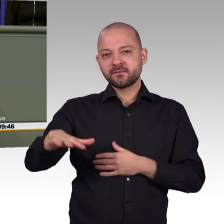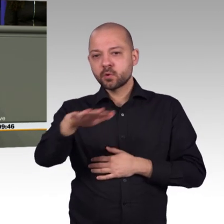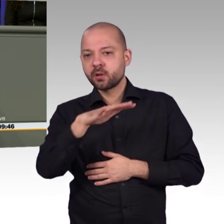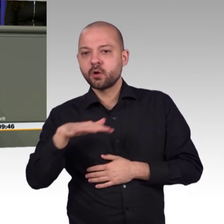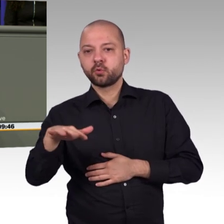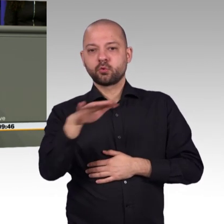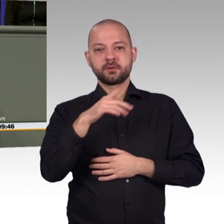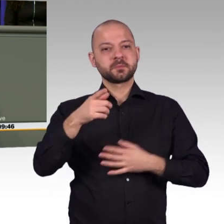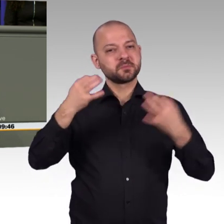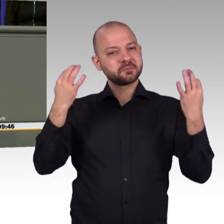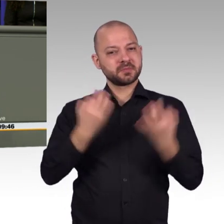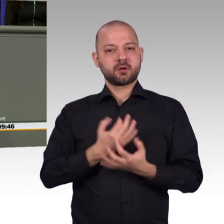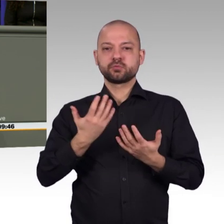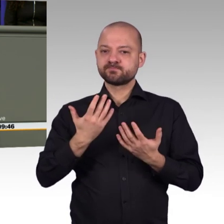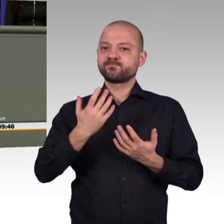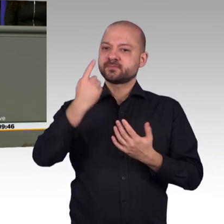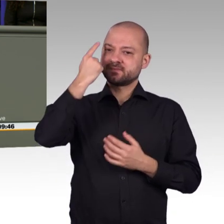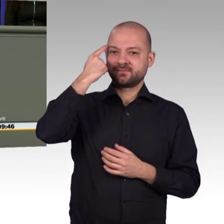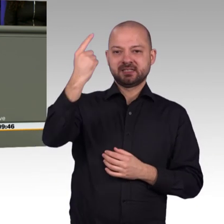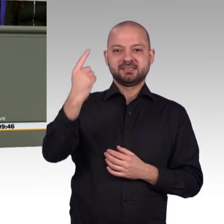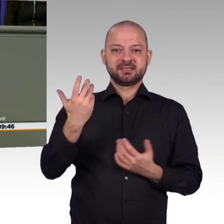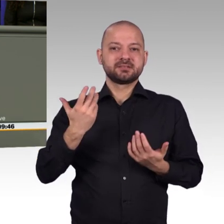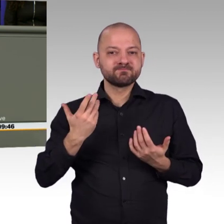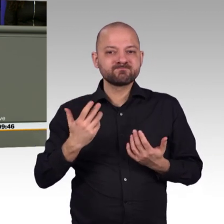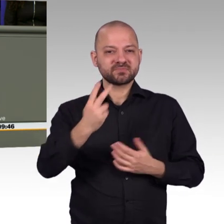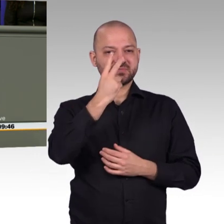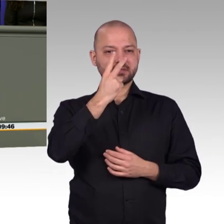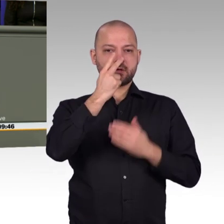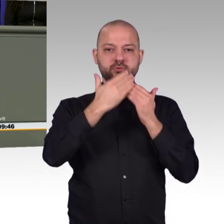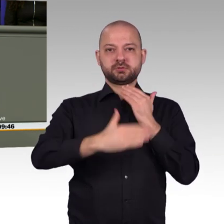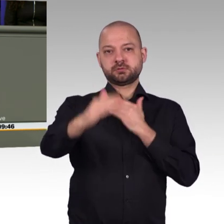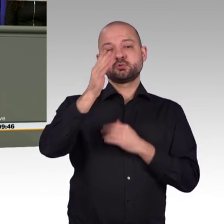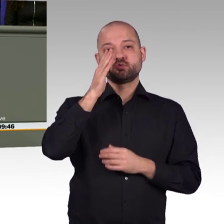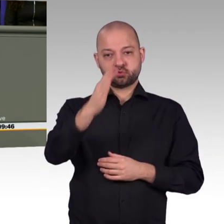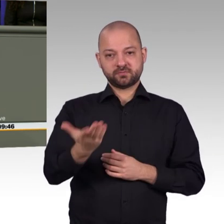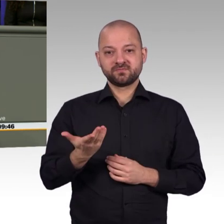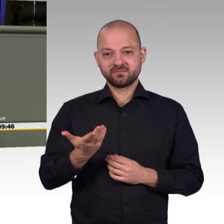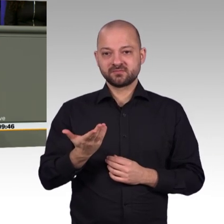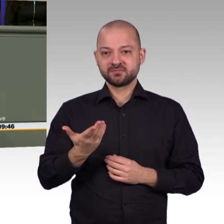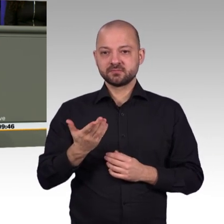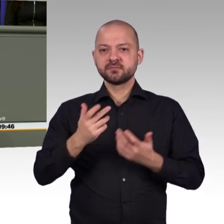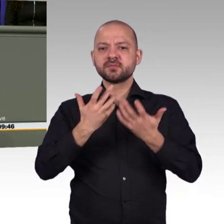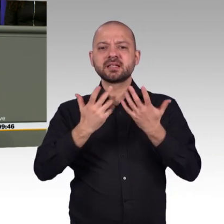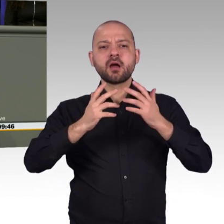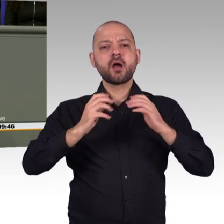auch beschreiben kann. Aber ich sehe eher Ahnungslosigkeit. Ich sehe Ahnungslosigkeit im